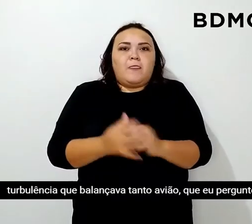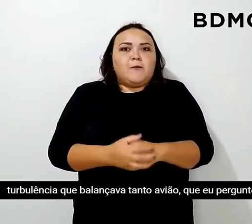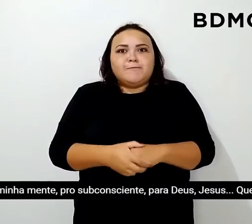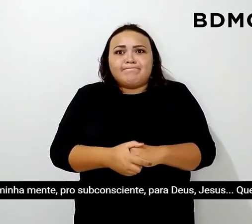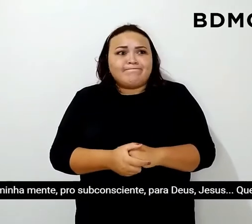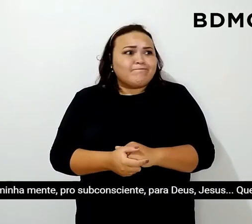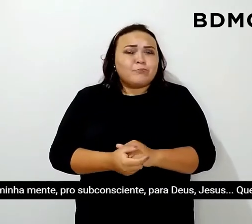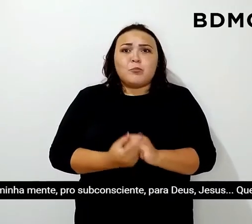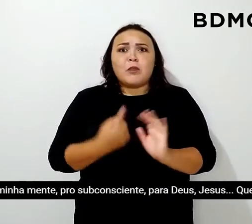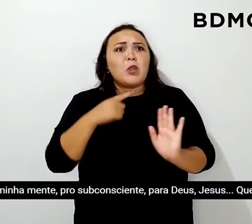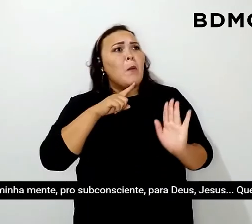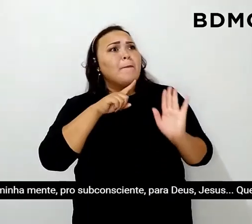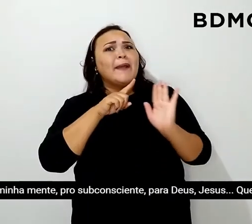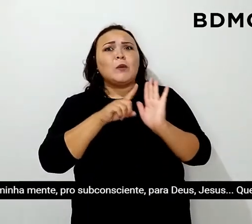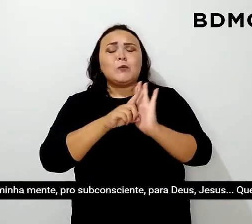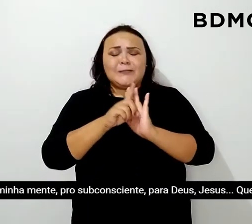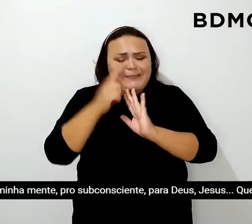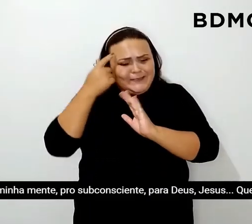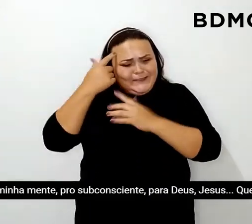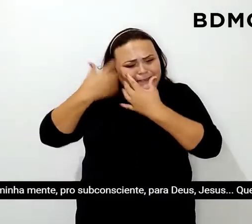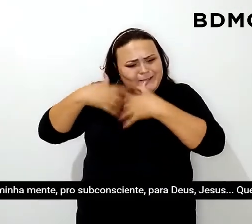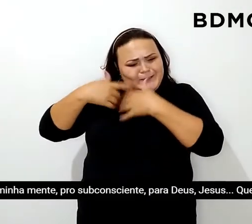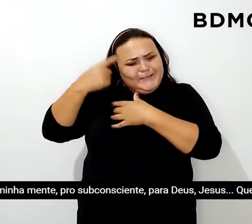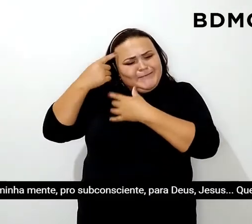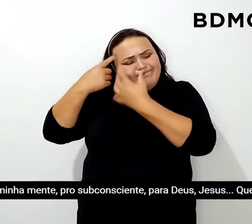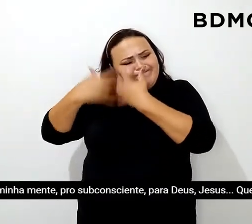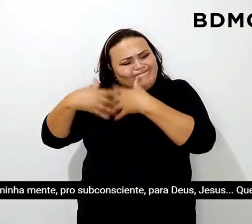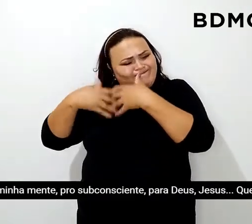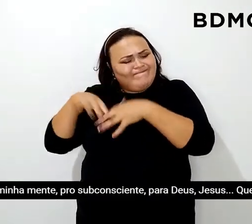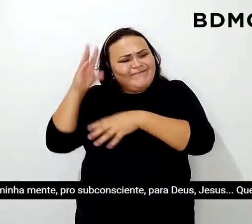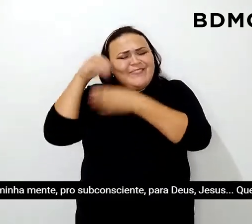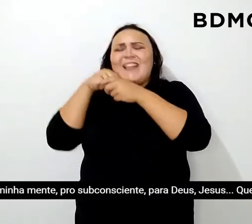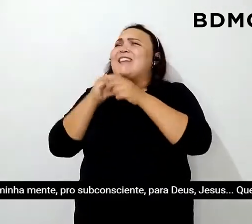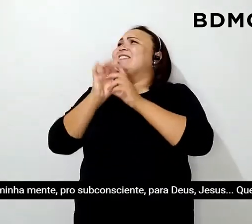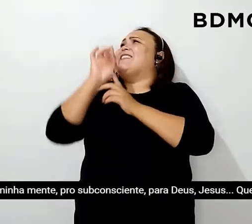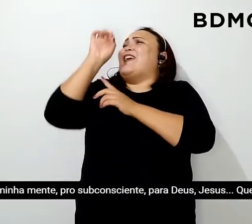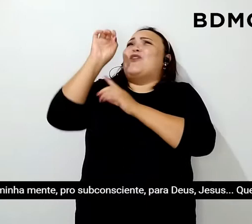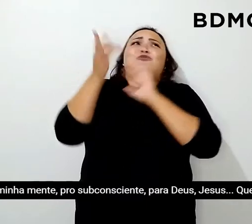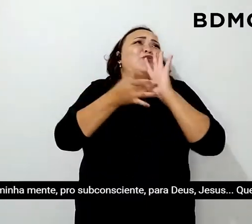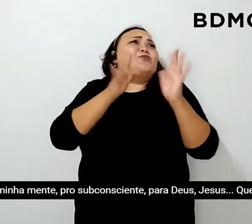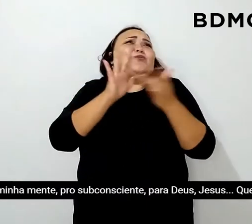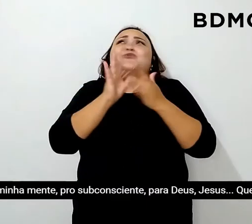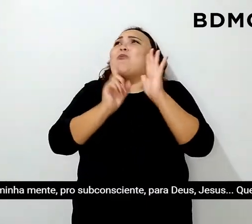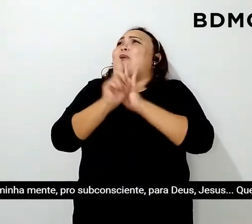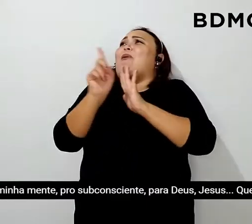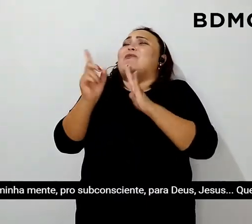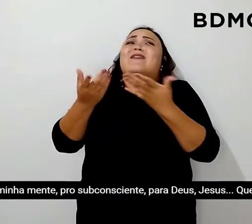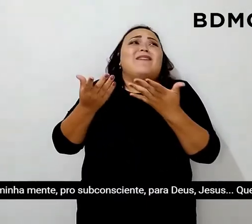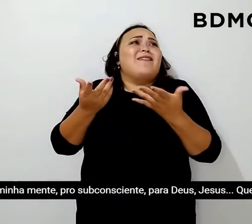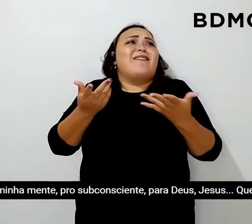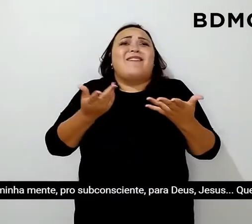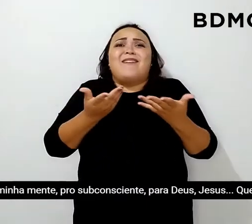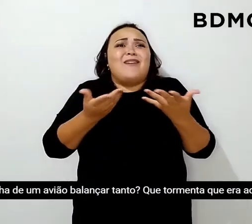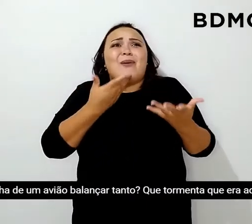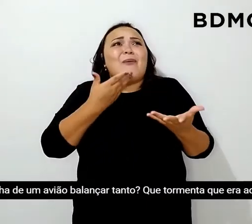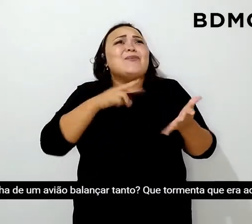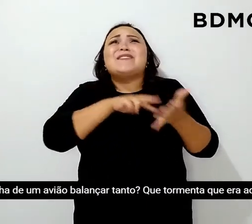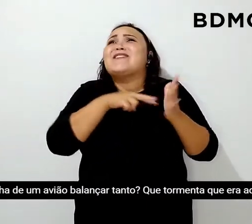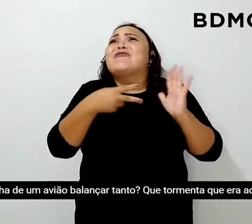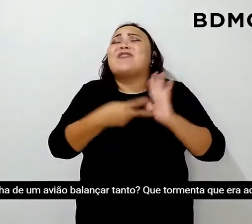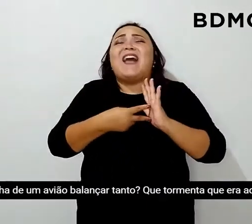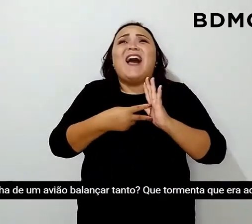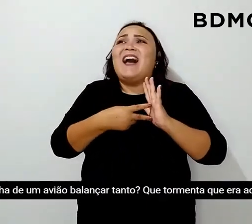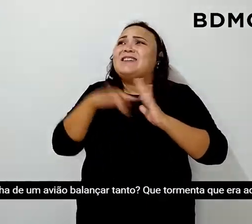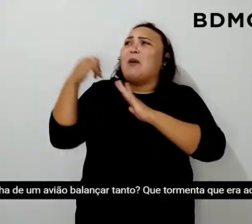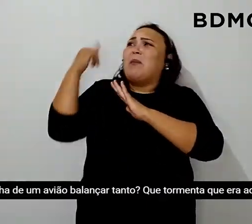perguntei para a minha mente, para o subconsciente, para Deus, Jesus, que sentido que tinha